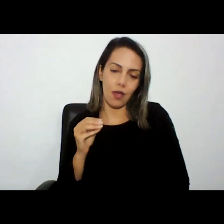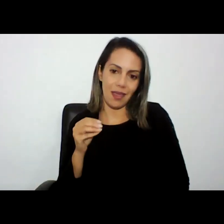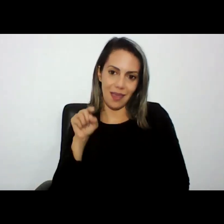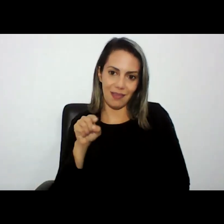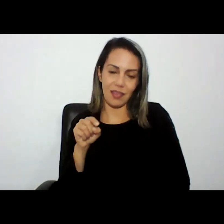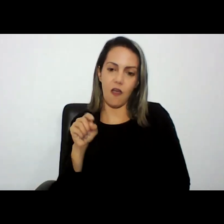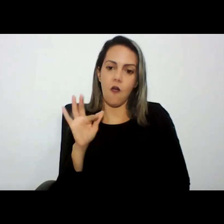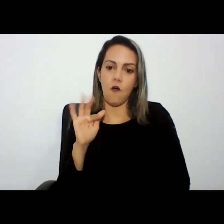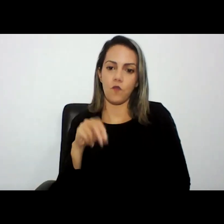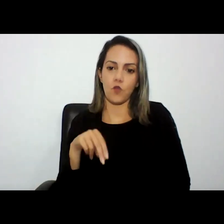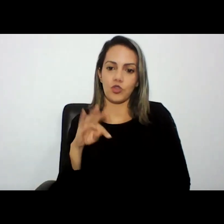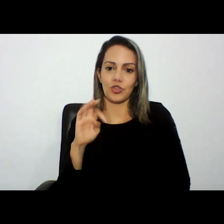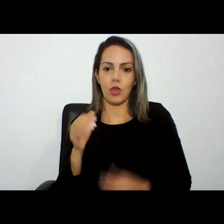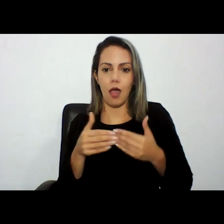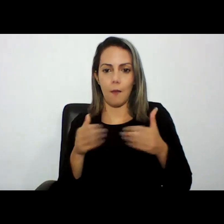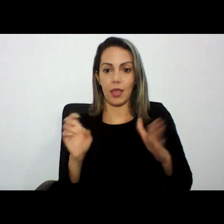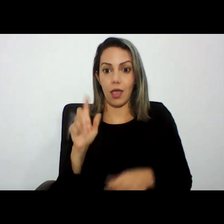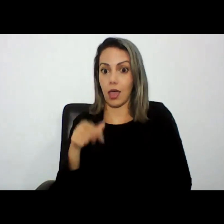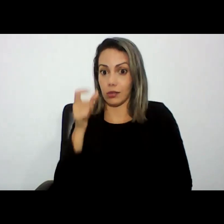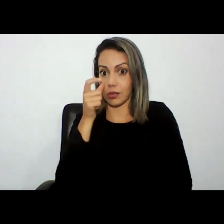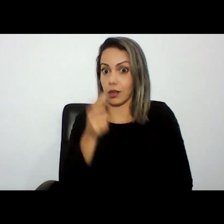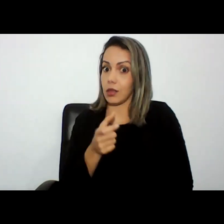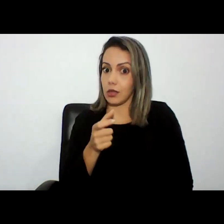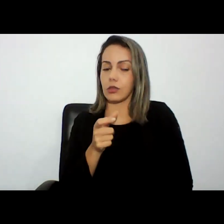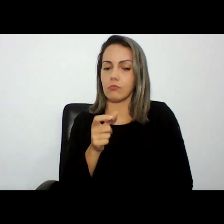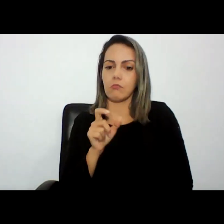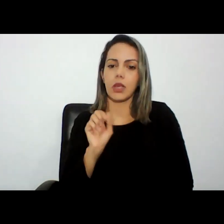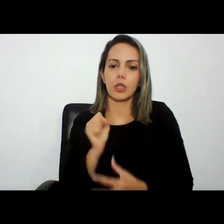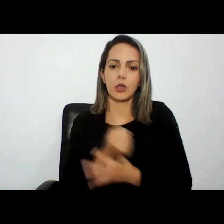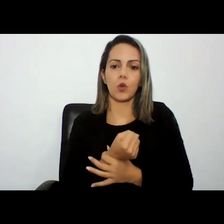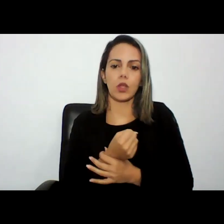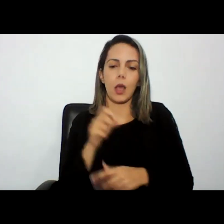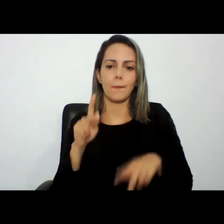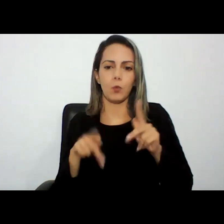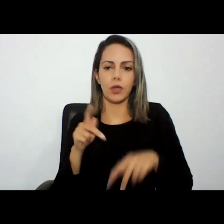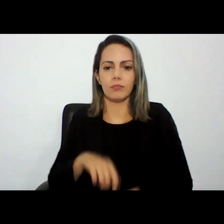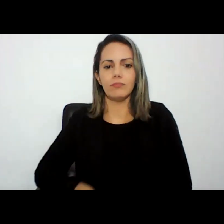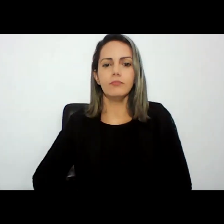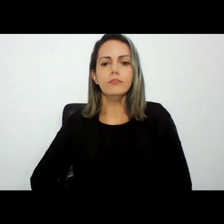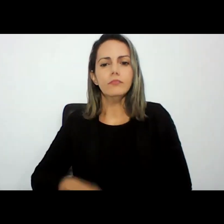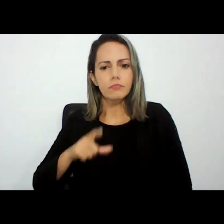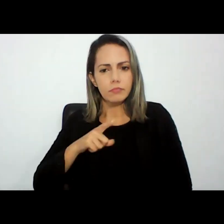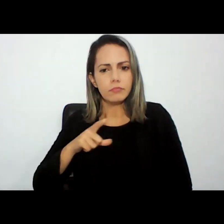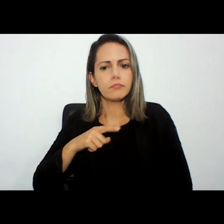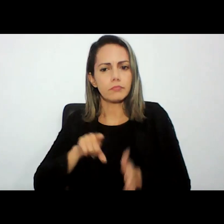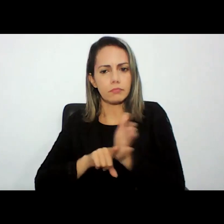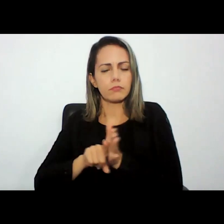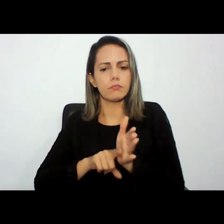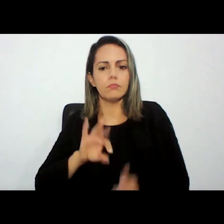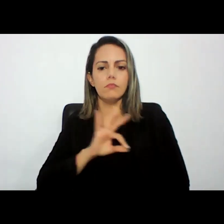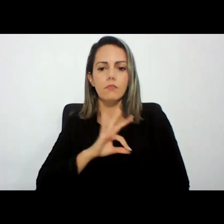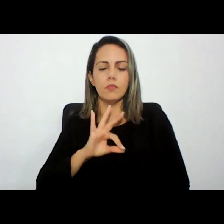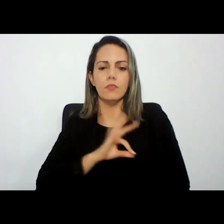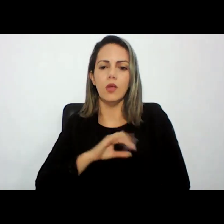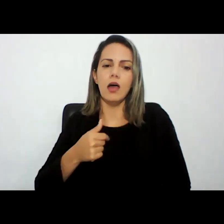interessantes para a questão da segurança pública houve uma operação policial em que eu